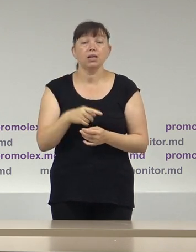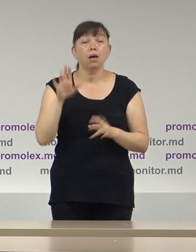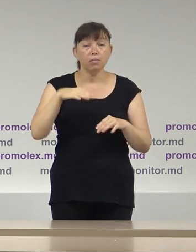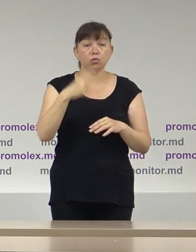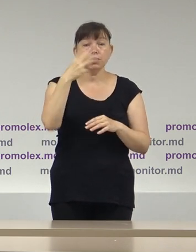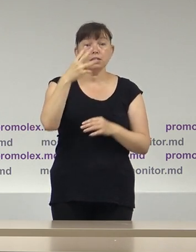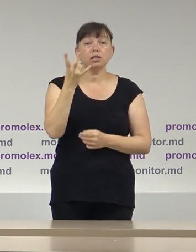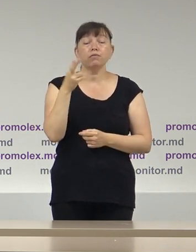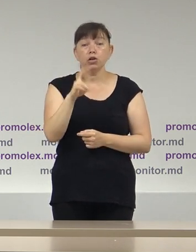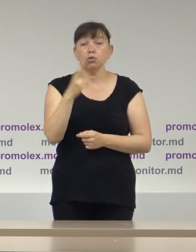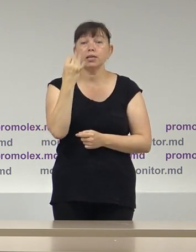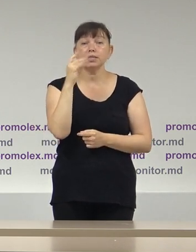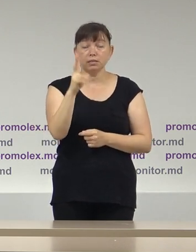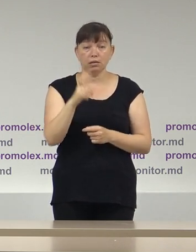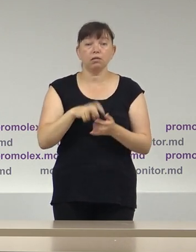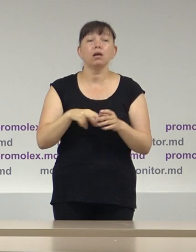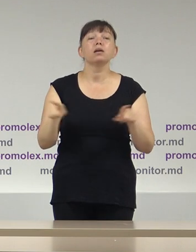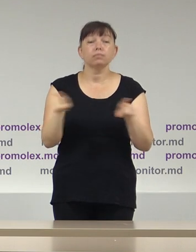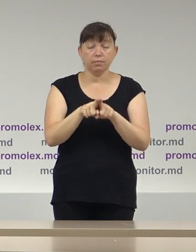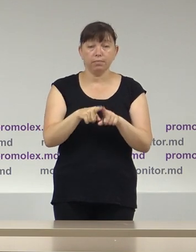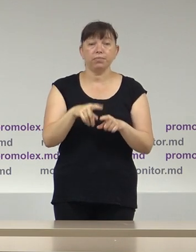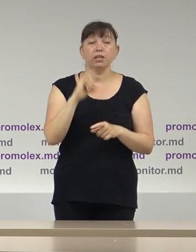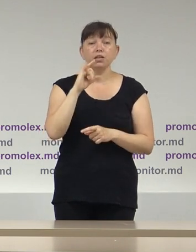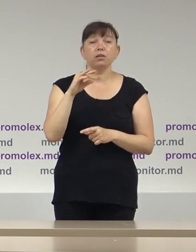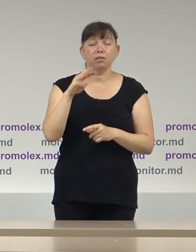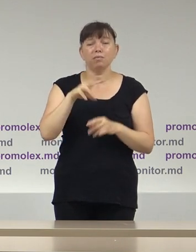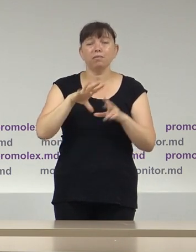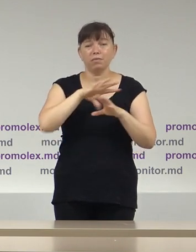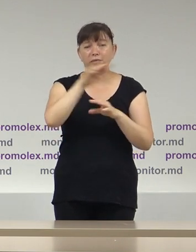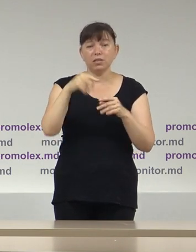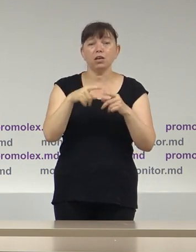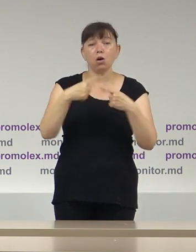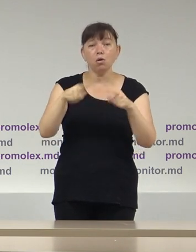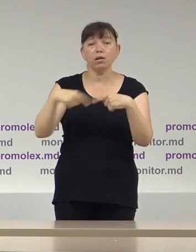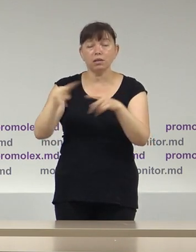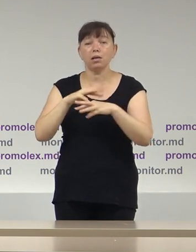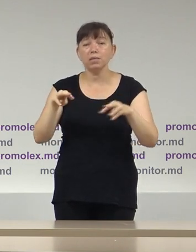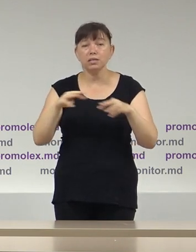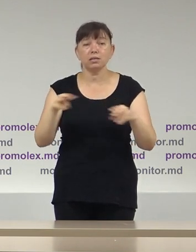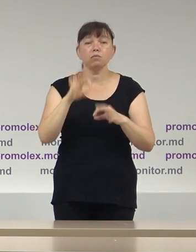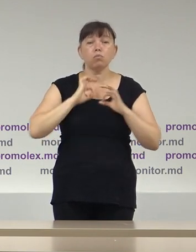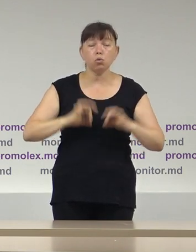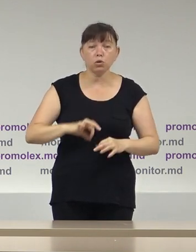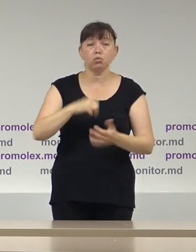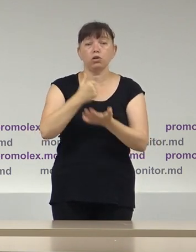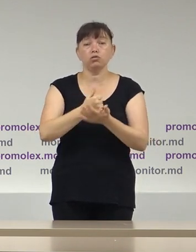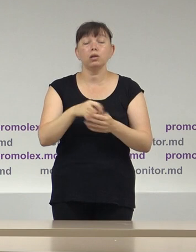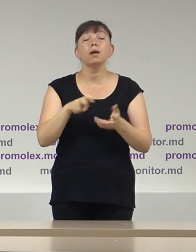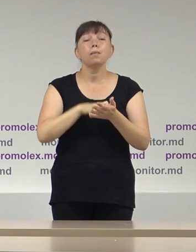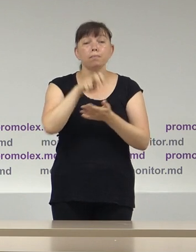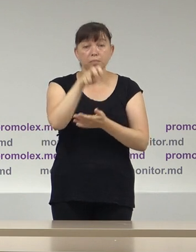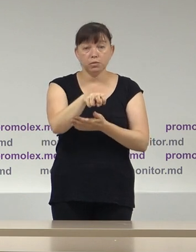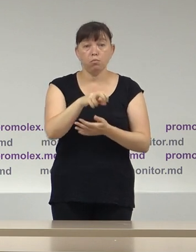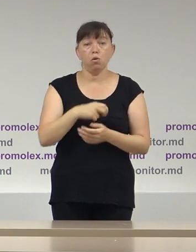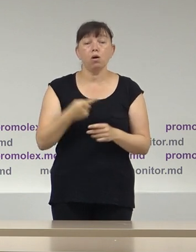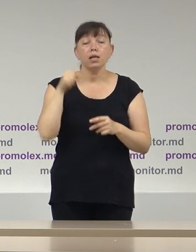iunie, CEC a adresat la fel în atenția IGP, MAI, ANTA, Procuratura Generală și o scrisoare prin